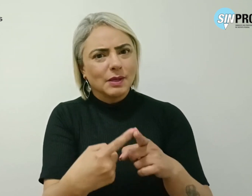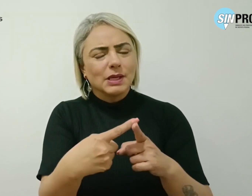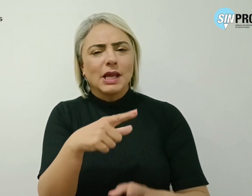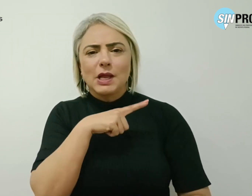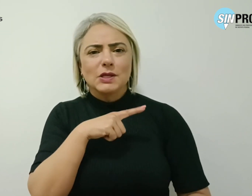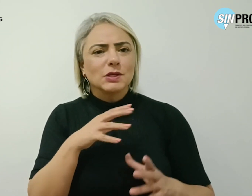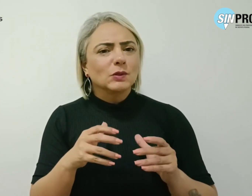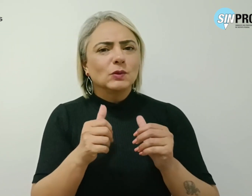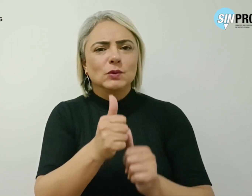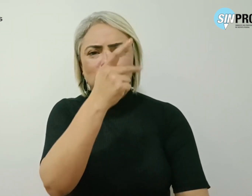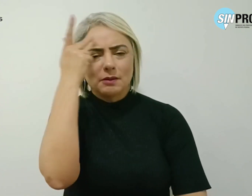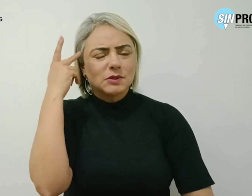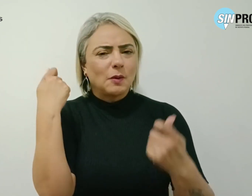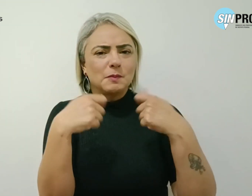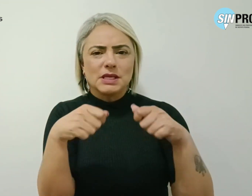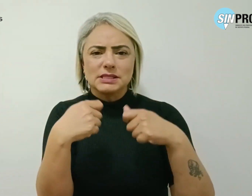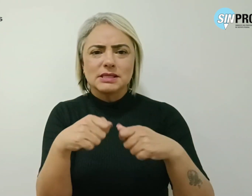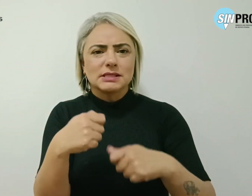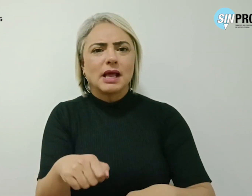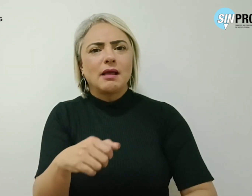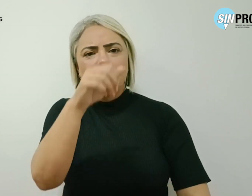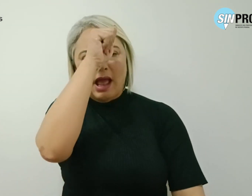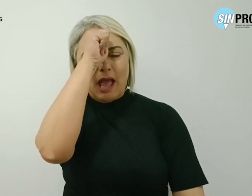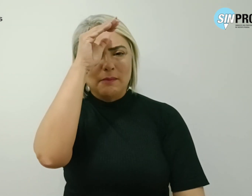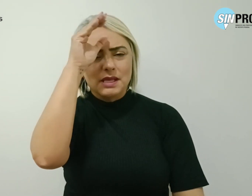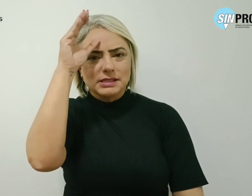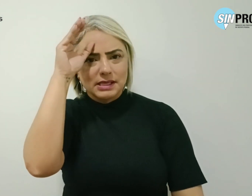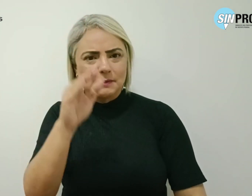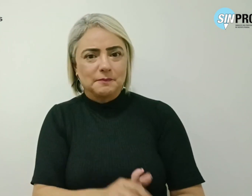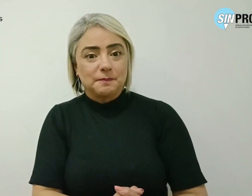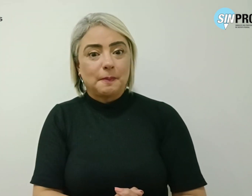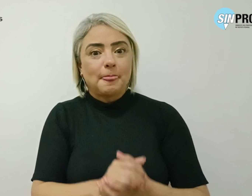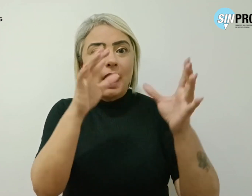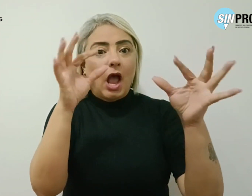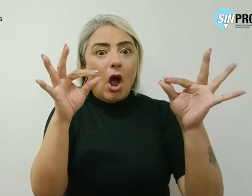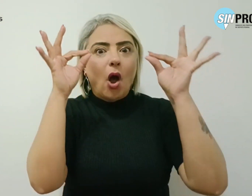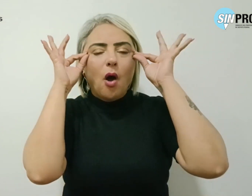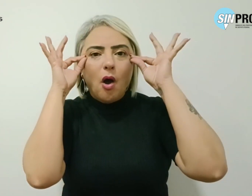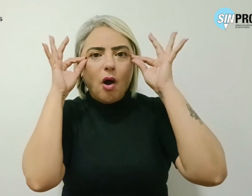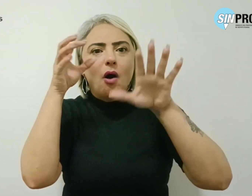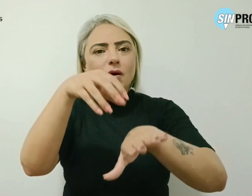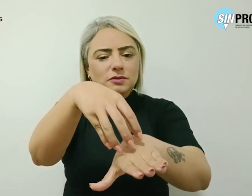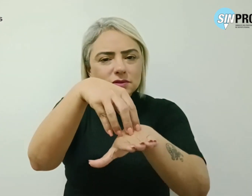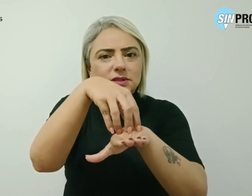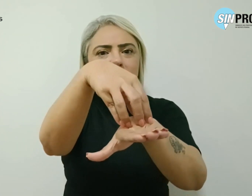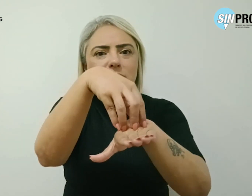tudo o que a pessoa precisava para se alfabetizar. Os óculos, o transporte, a